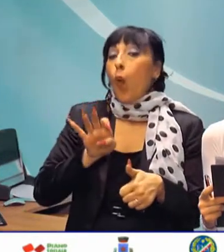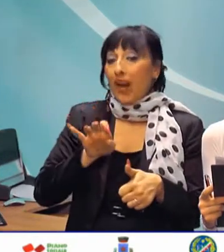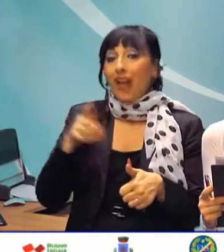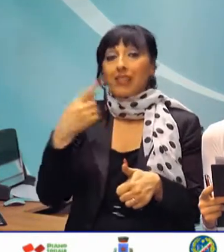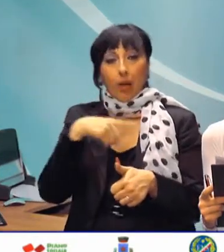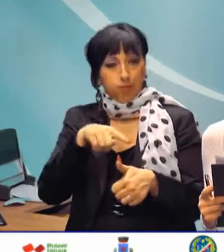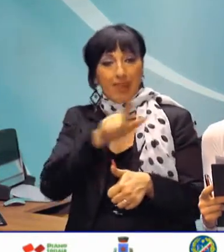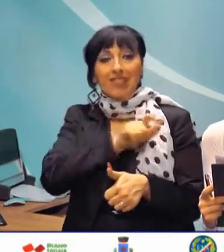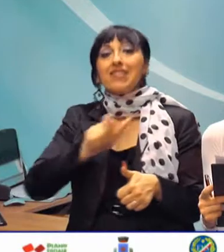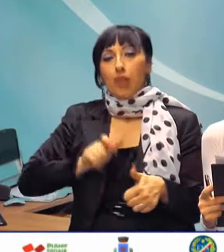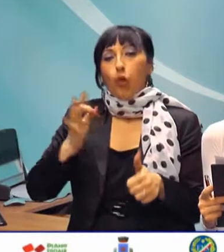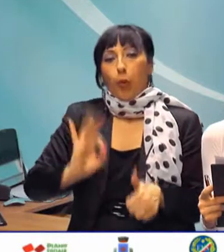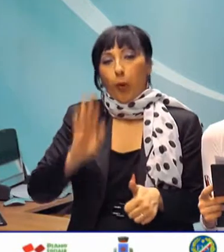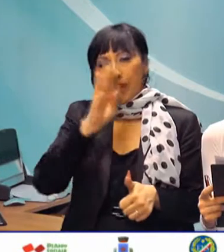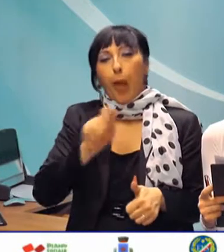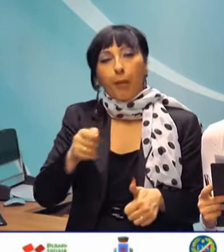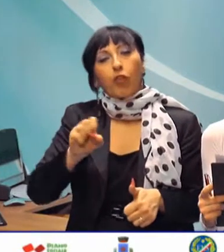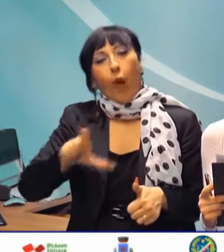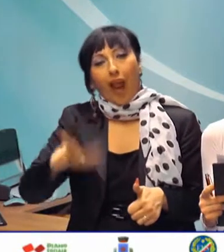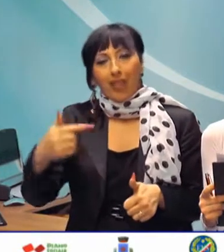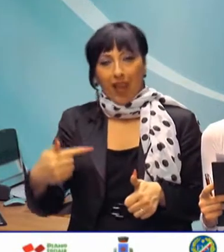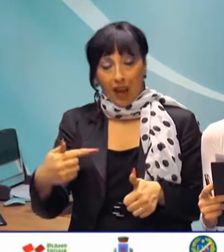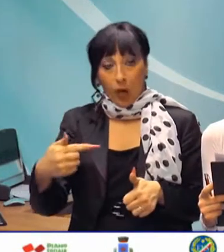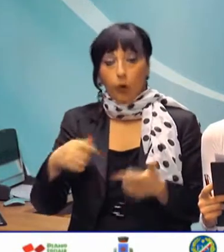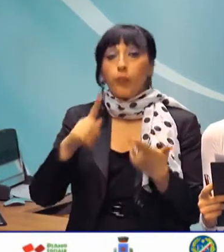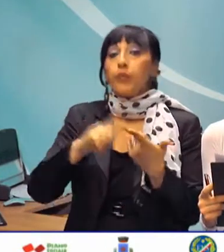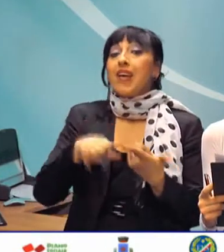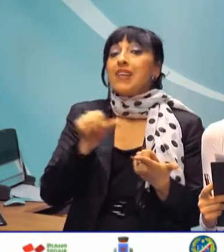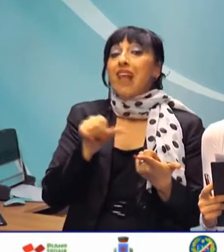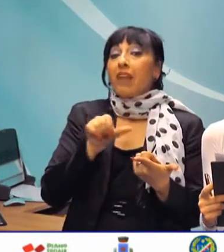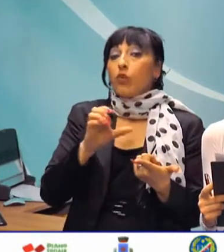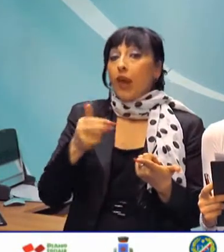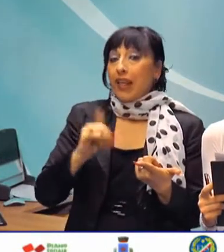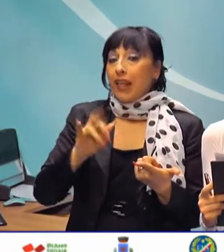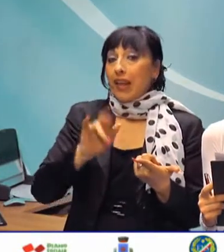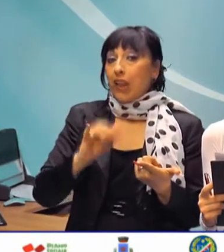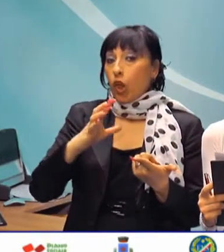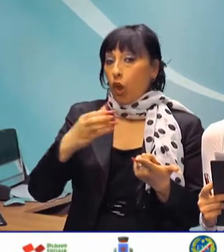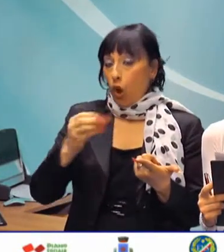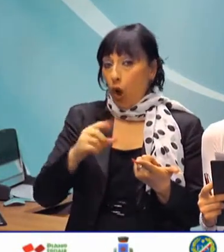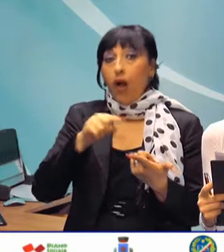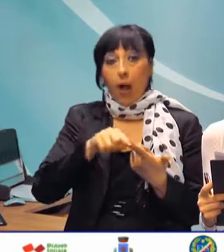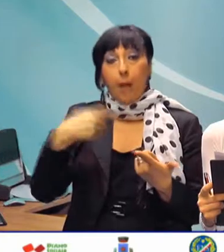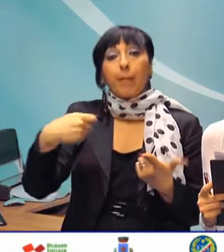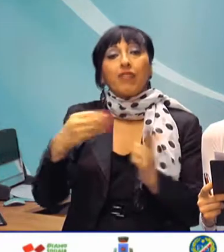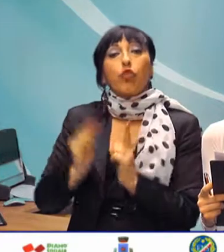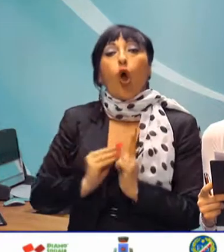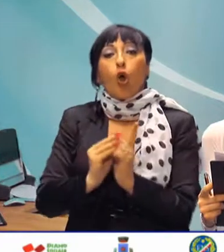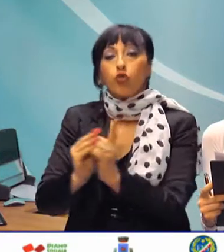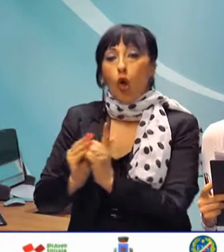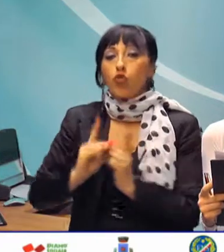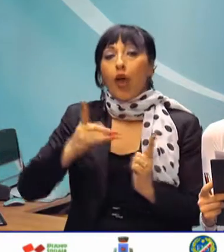sindaco di San Pietro Altanagro. Salvatore Chirico, presidente del Consorzio Grest.